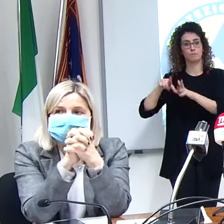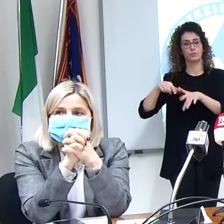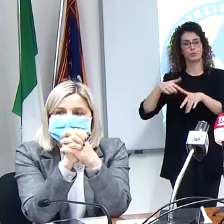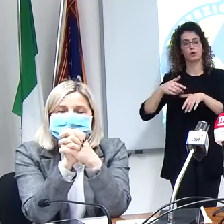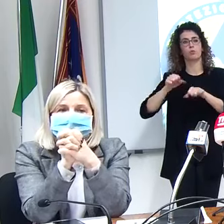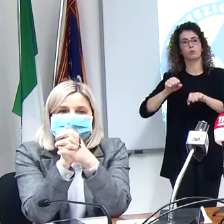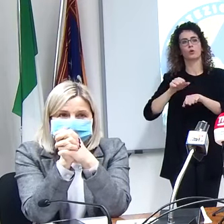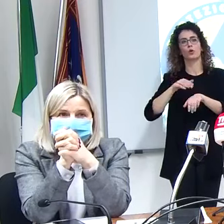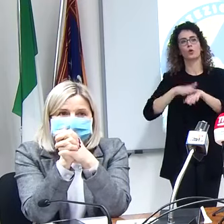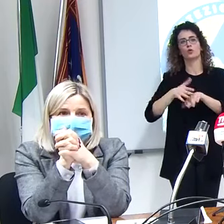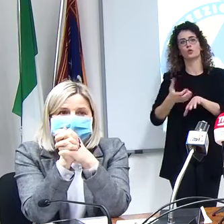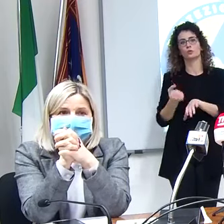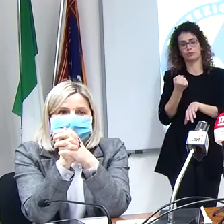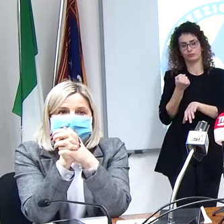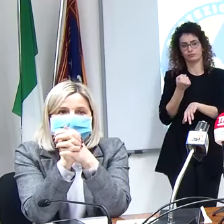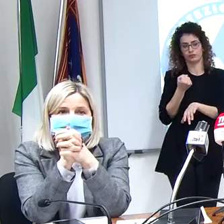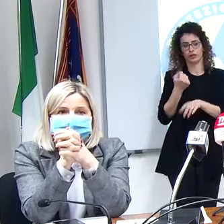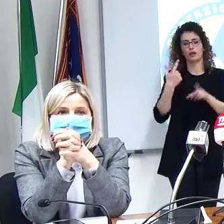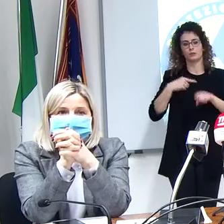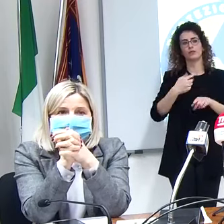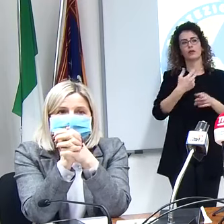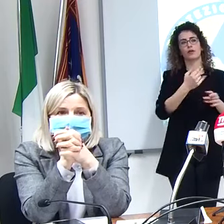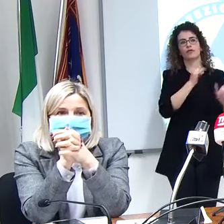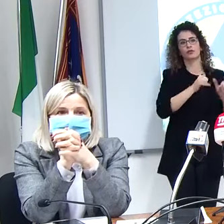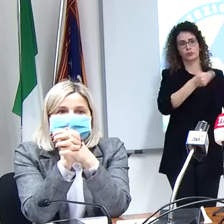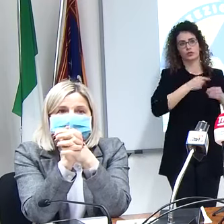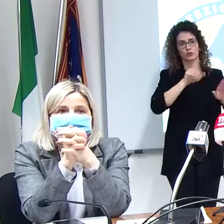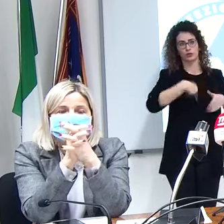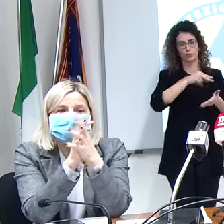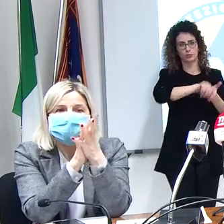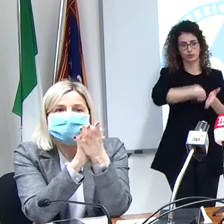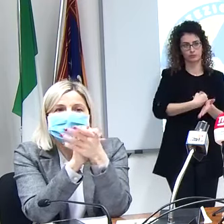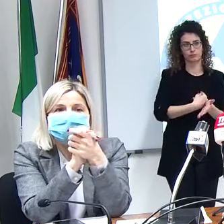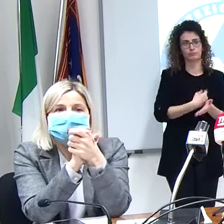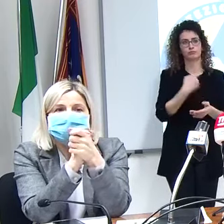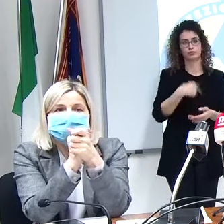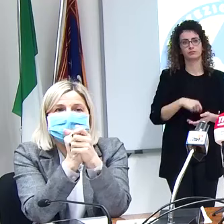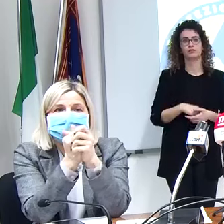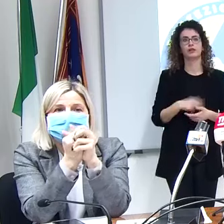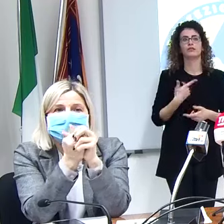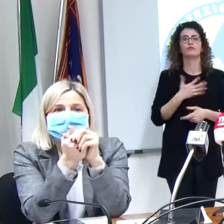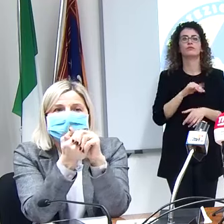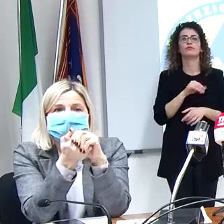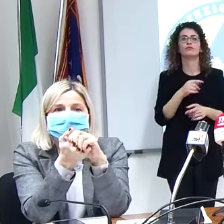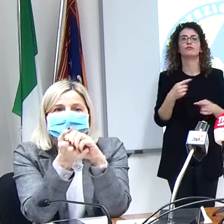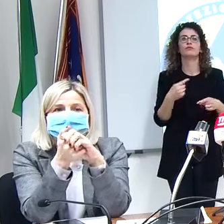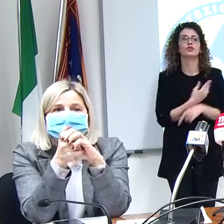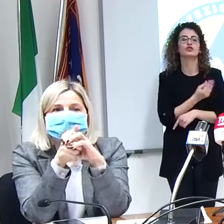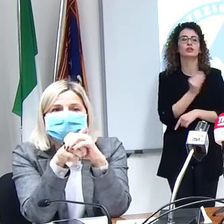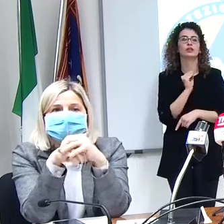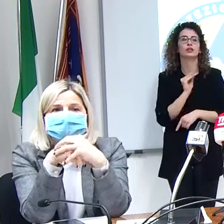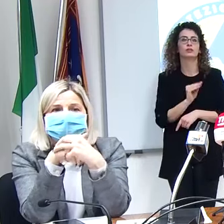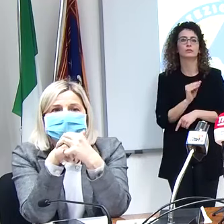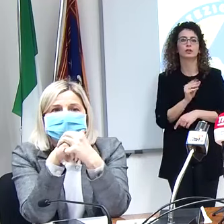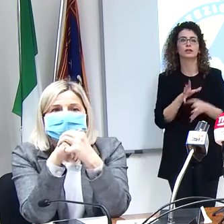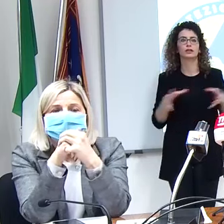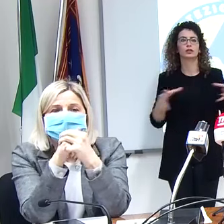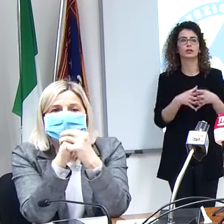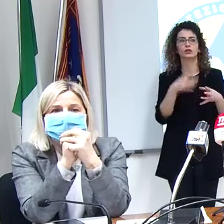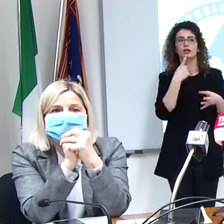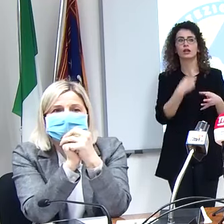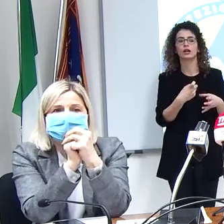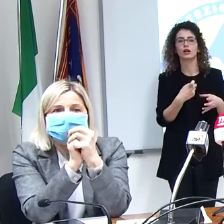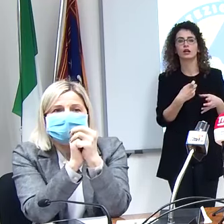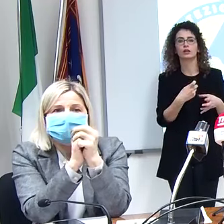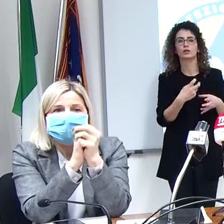previsto il consenso informato anche per questi ecco le domande invece della zona rossa per l